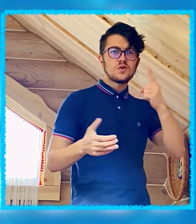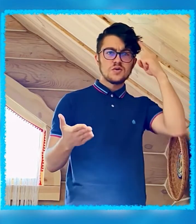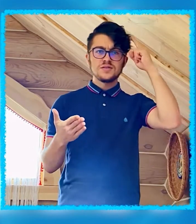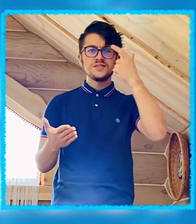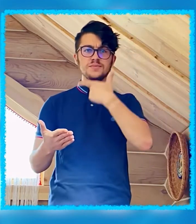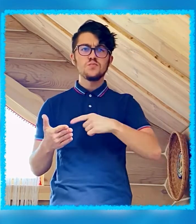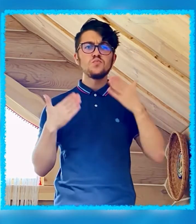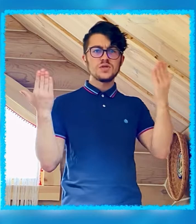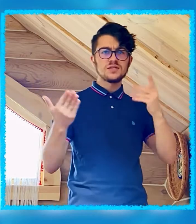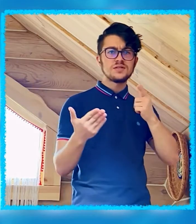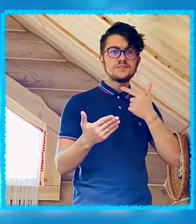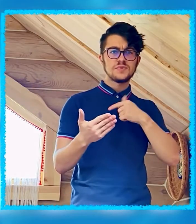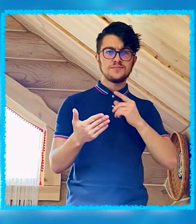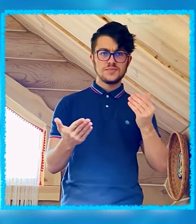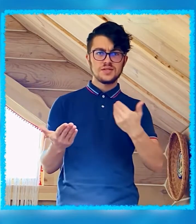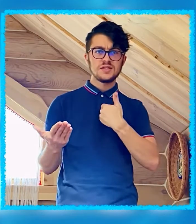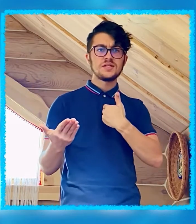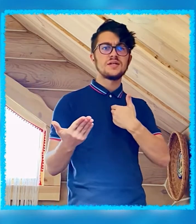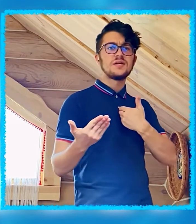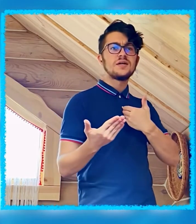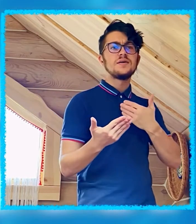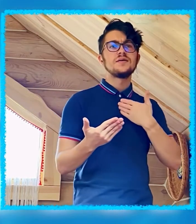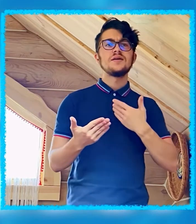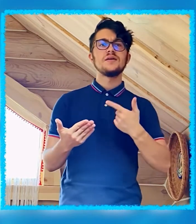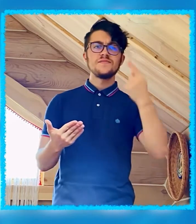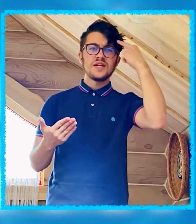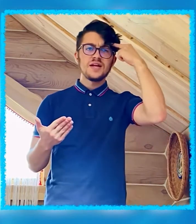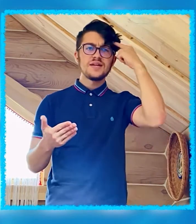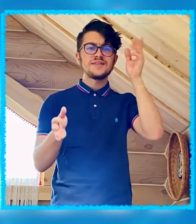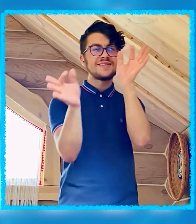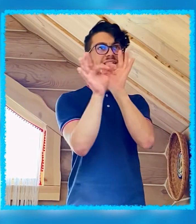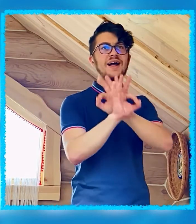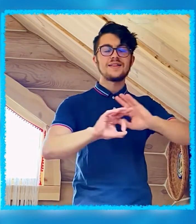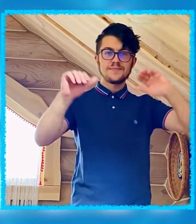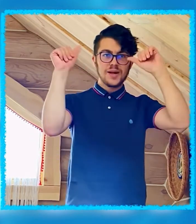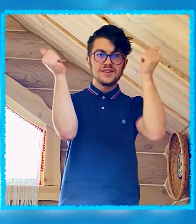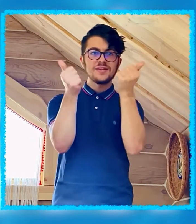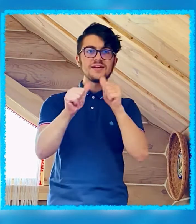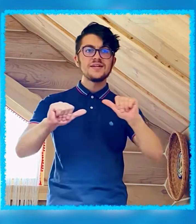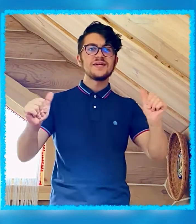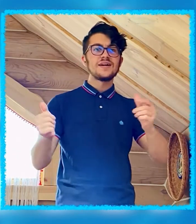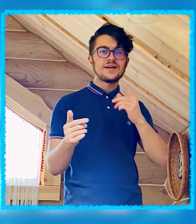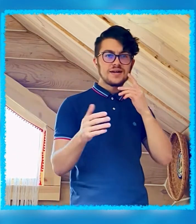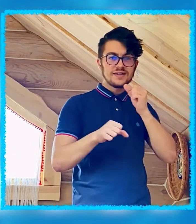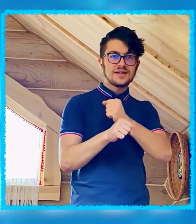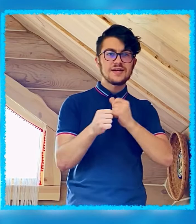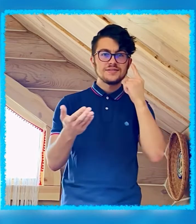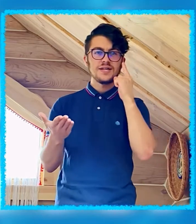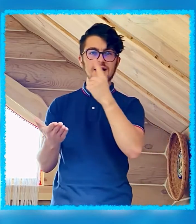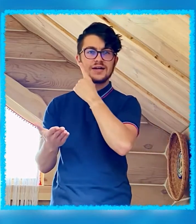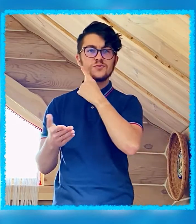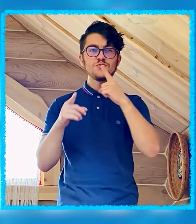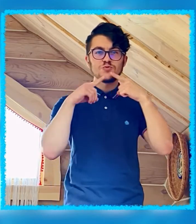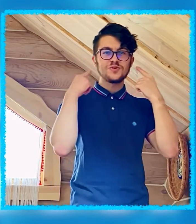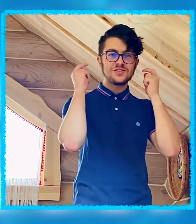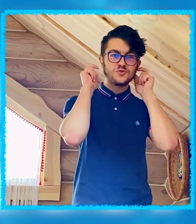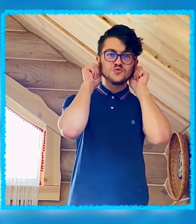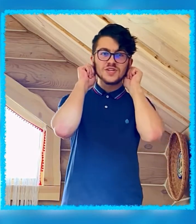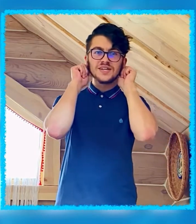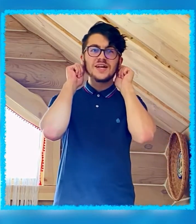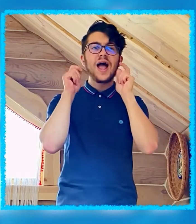Ты думал о себе больше, чем обо мне На моей голове идеальный портрет Карие глаза,